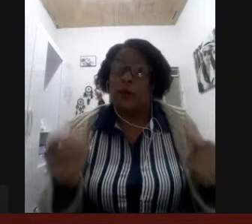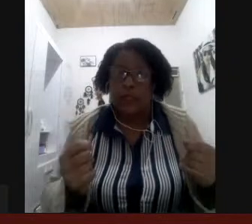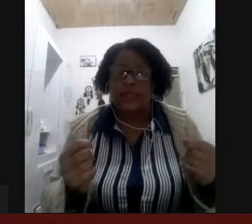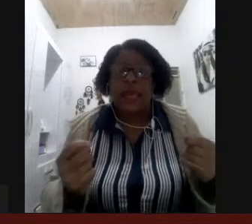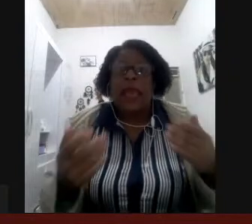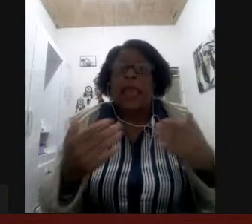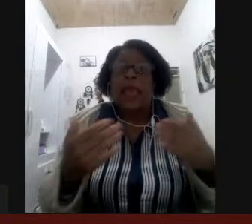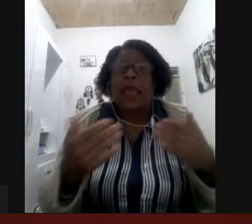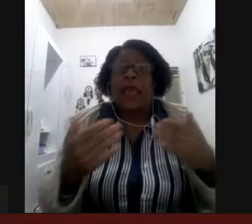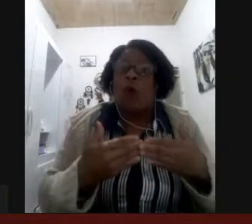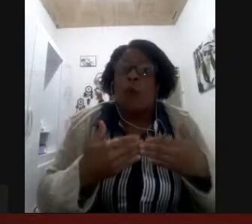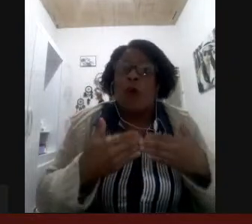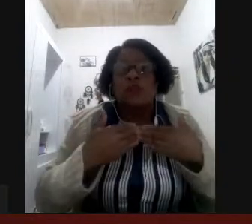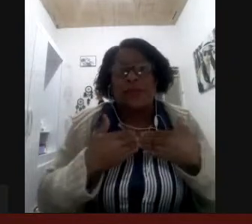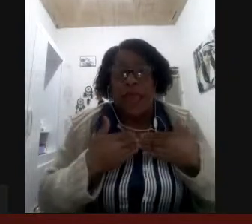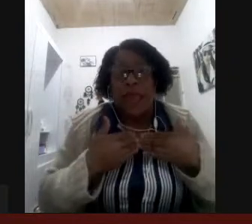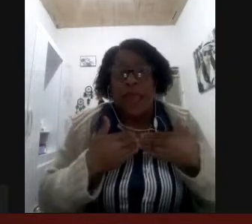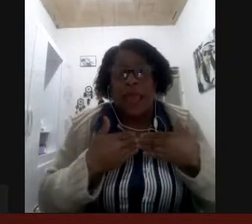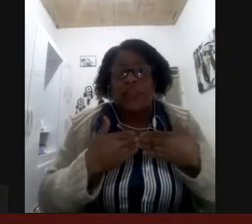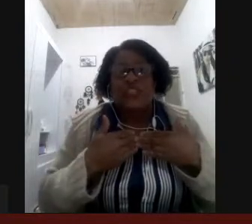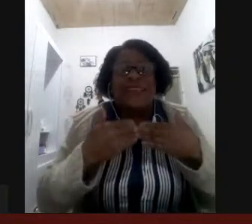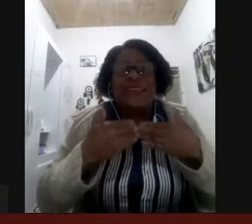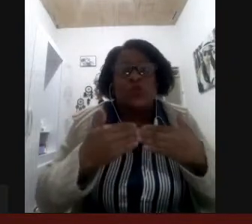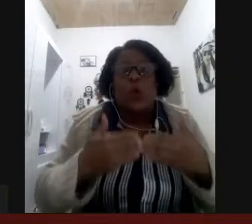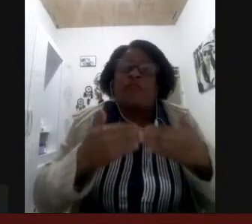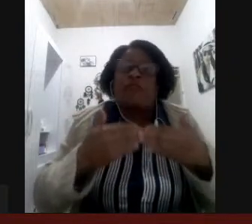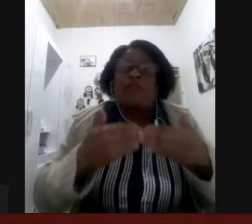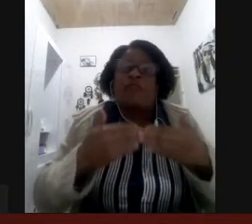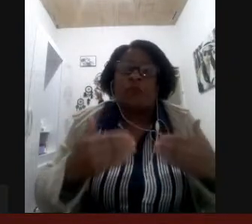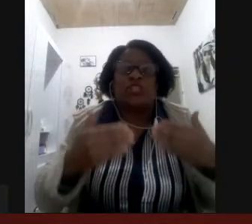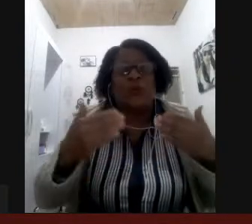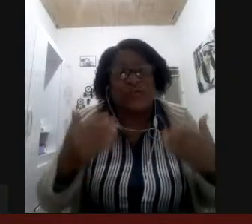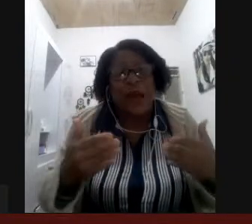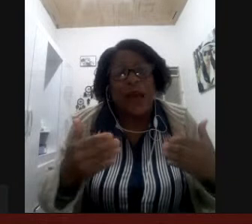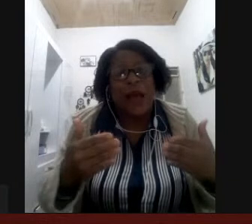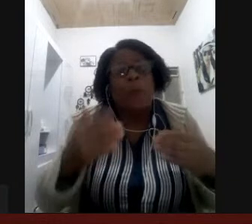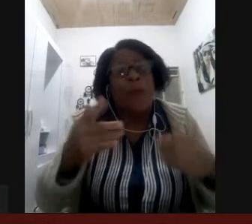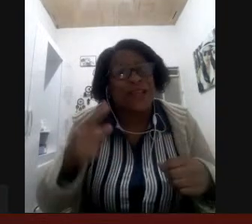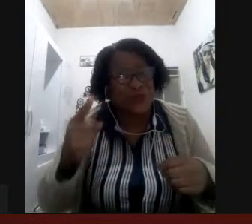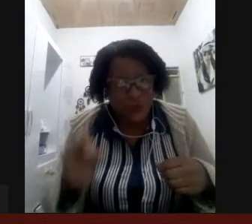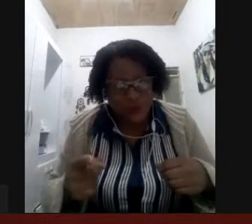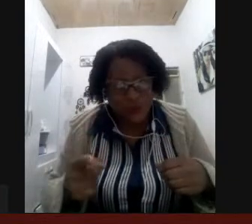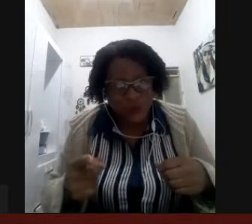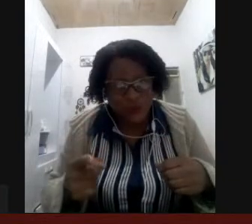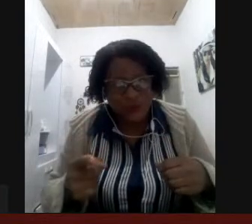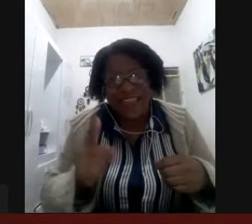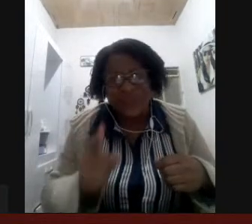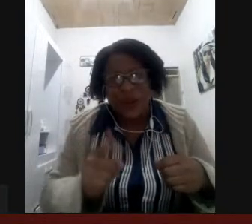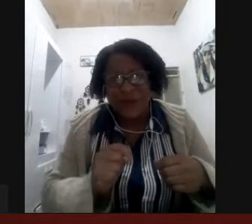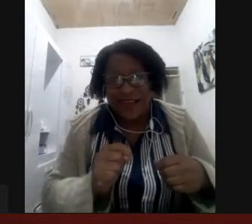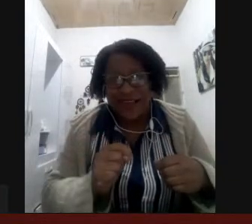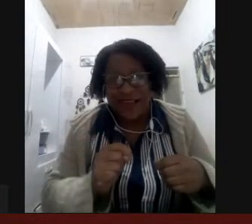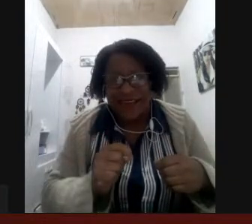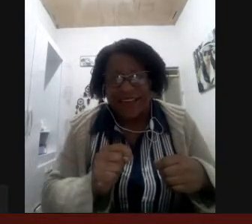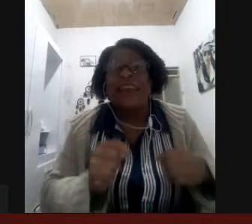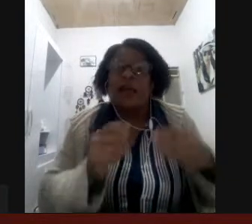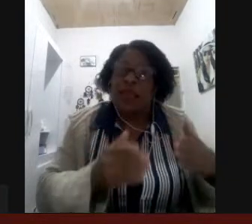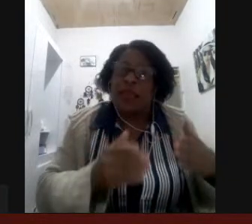como eu sou intérprete e não sou a favor de inclusão para surdos em escola regular tem